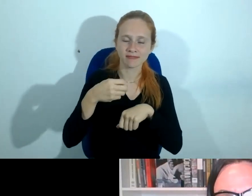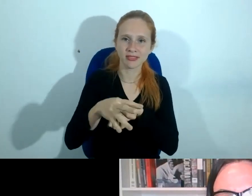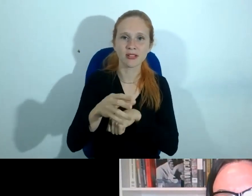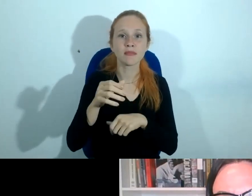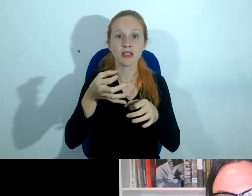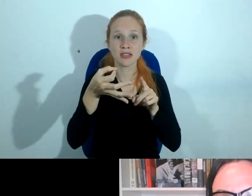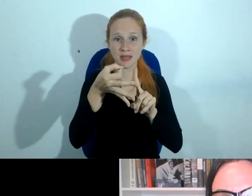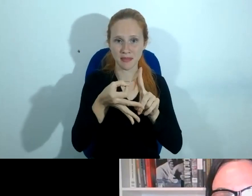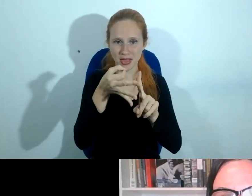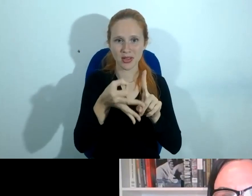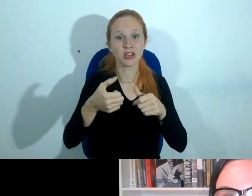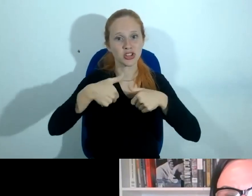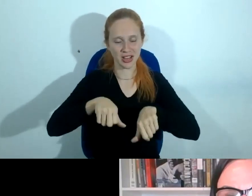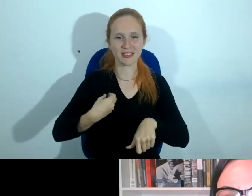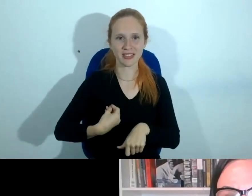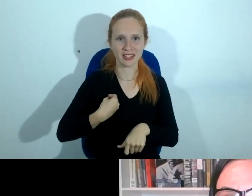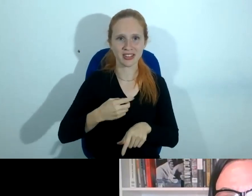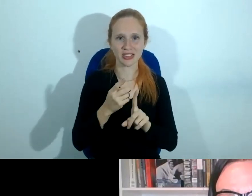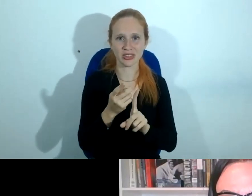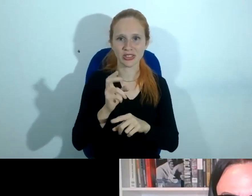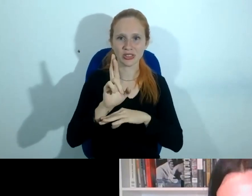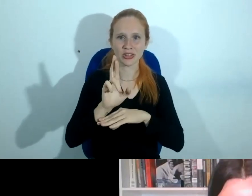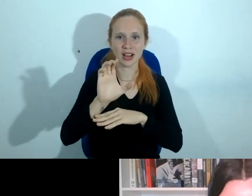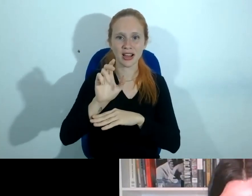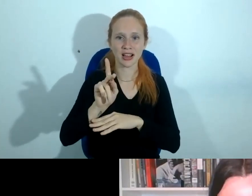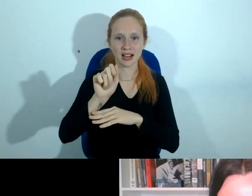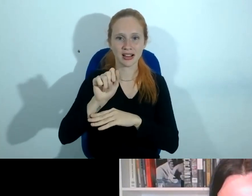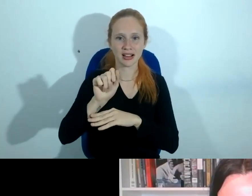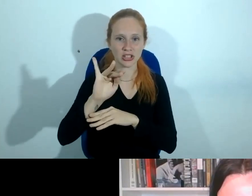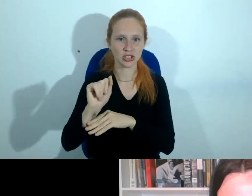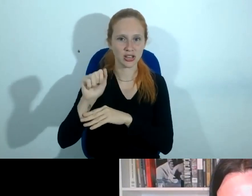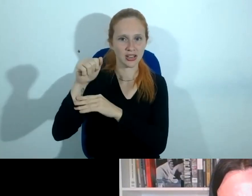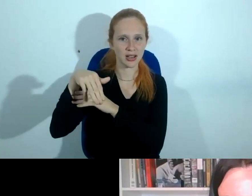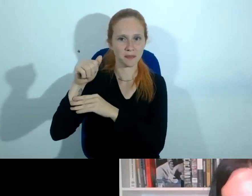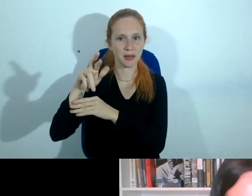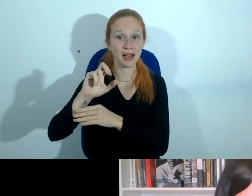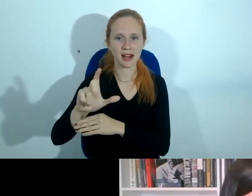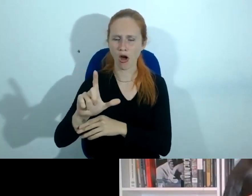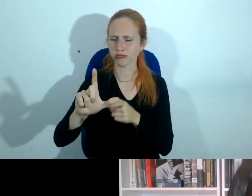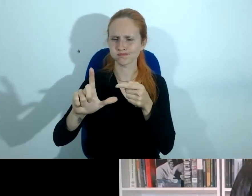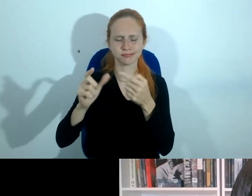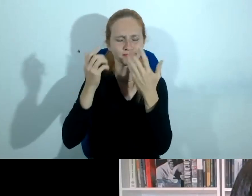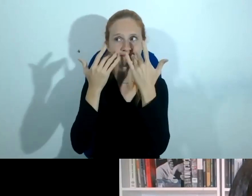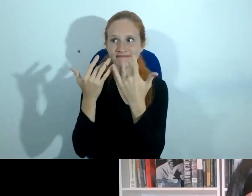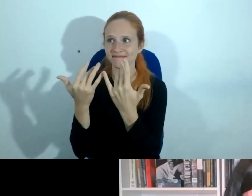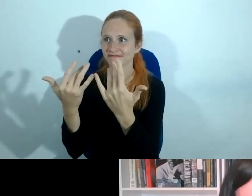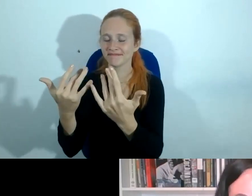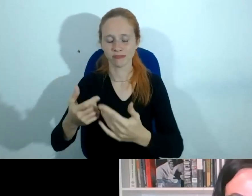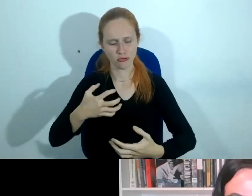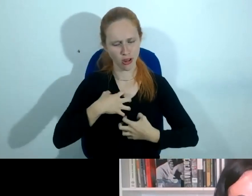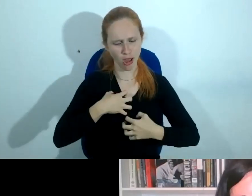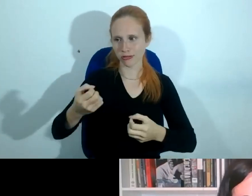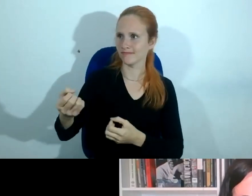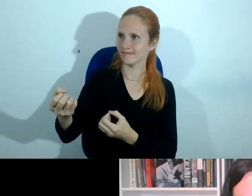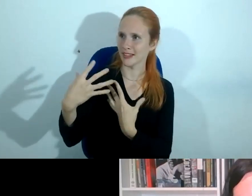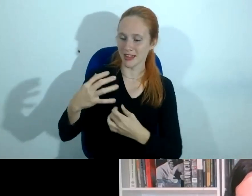desembargadora que está aqui nos assistindo, a desembargadora Kátia Amaral, também uma grande inspiração na minha vida como